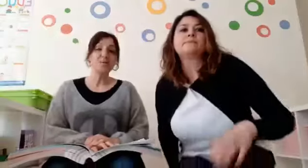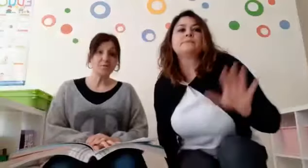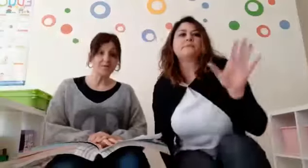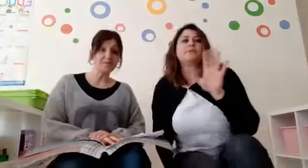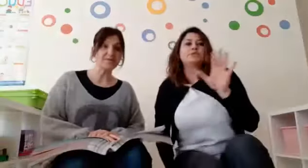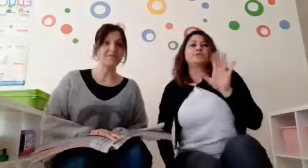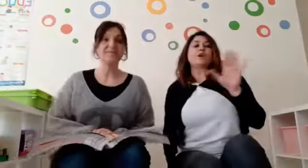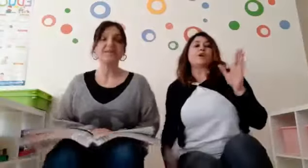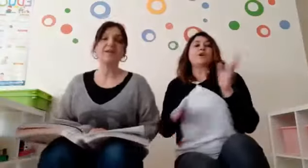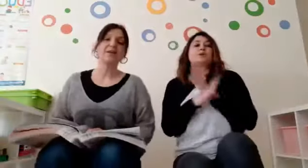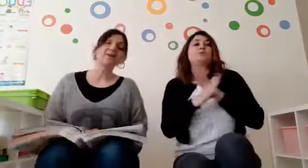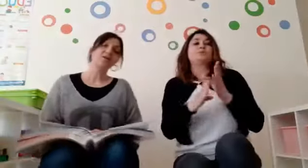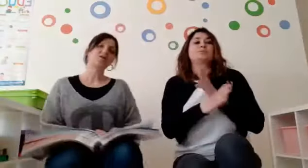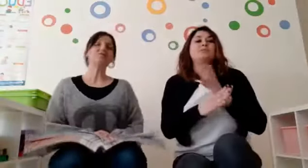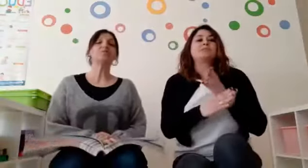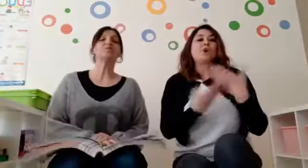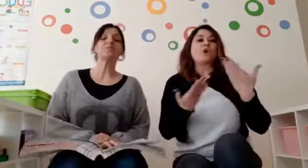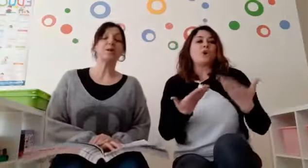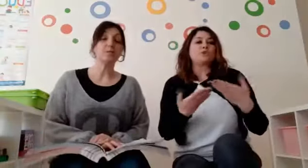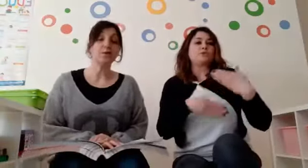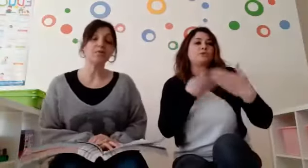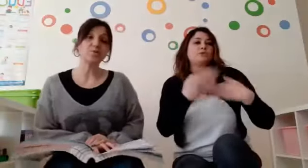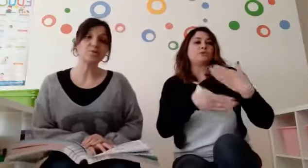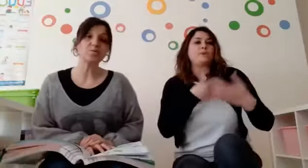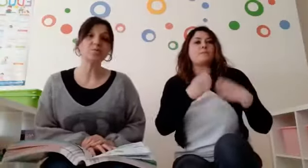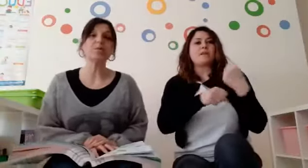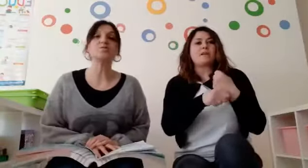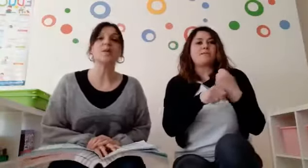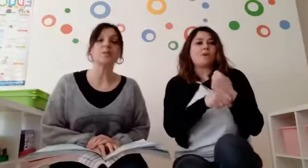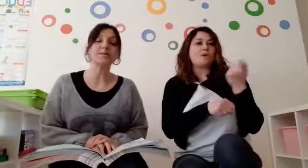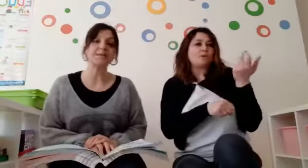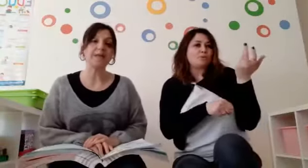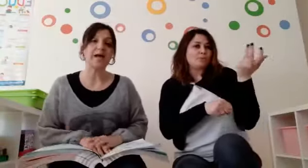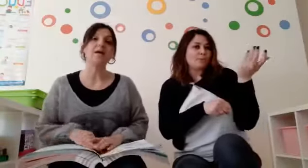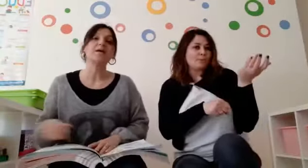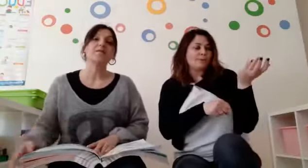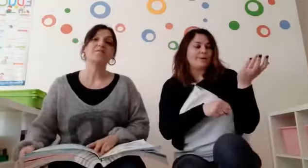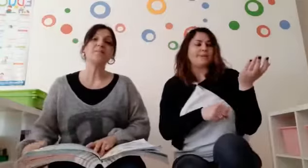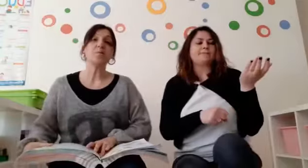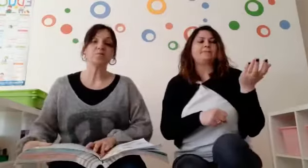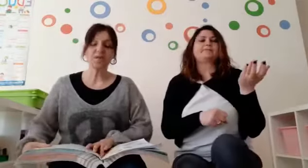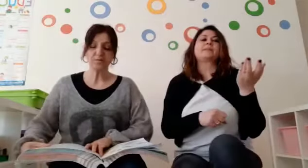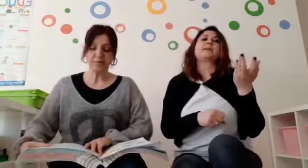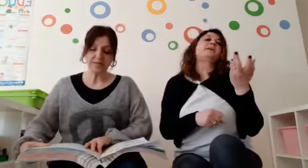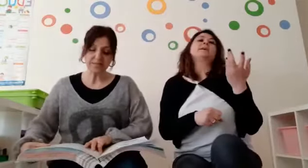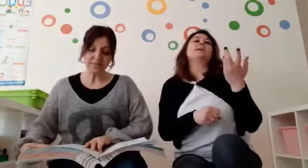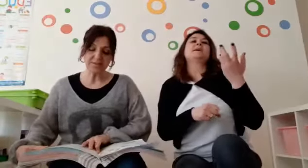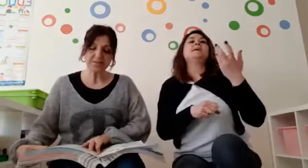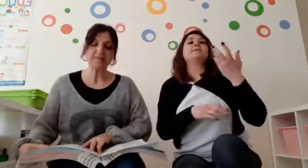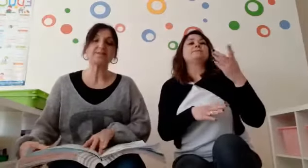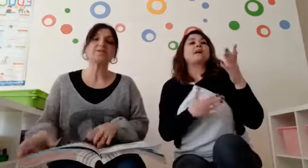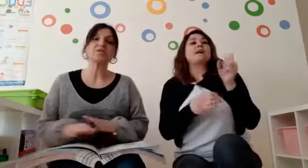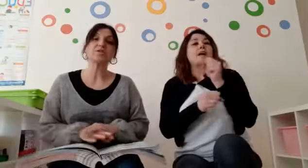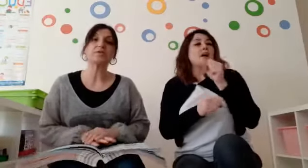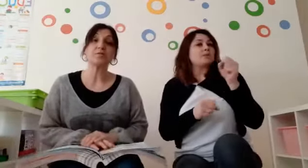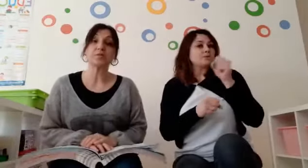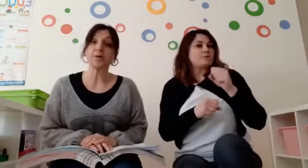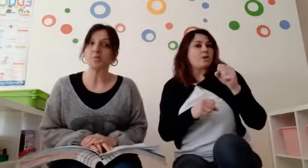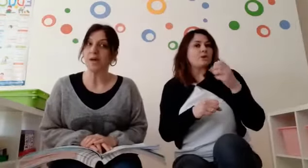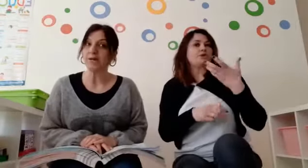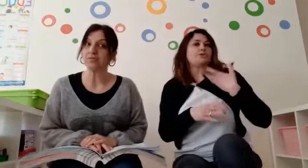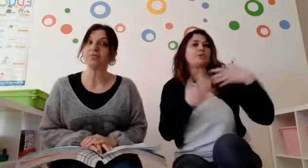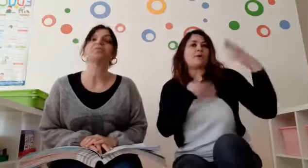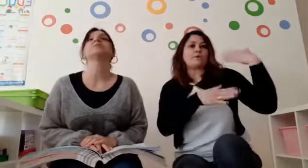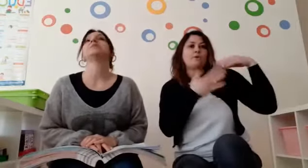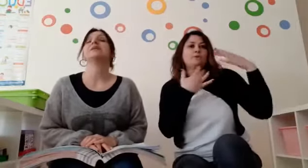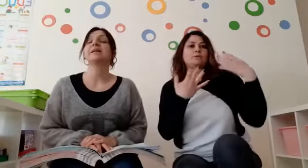Ciao bimbi! Oggi continuiamo il lavoro sui numeri e sulle quantità. Vi abbiamo inviato una canzone che si intitola C'era una volta